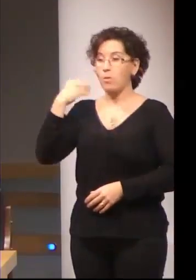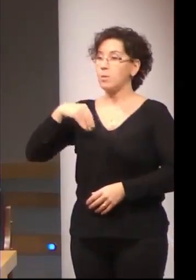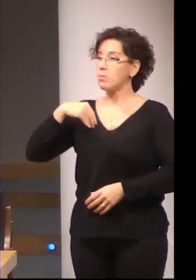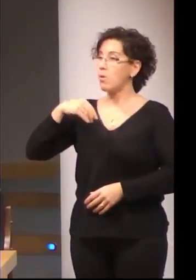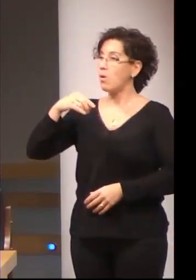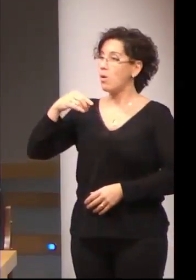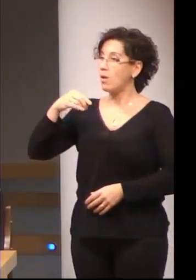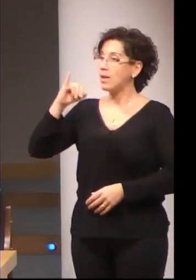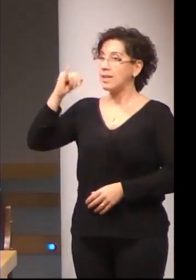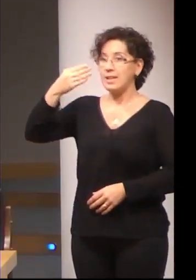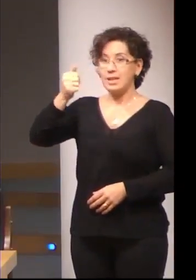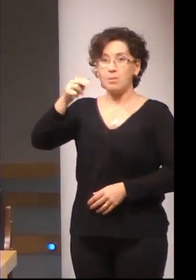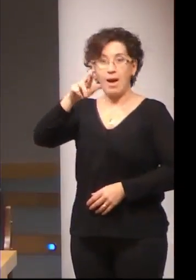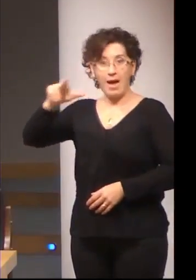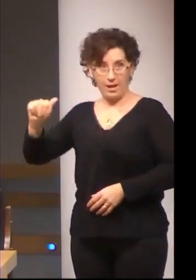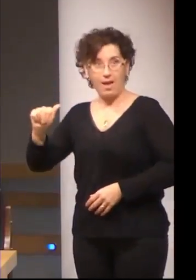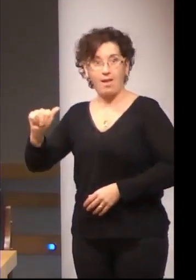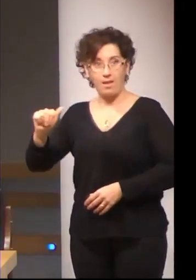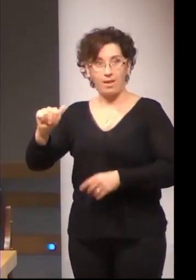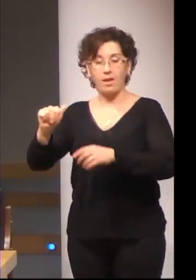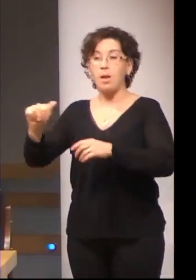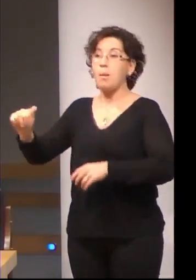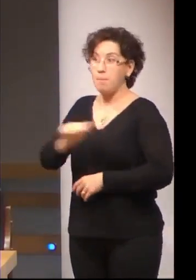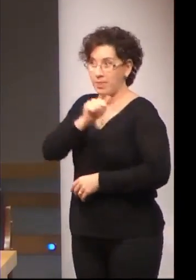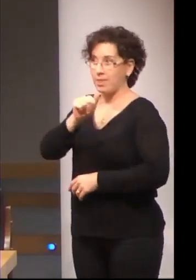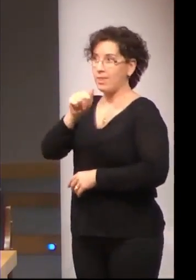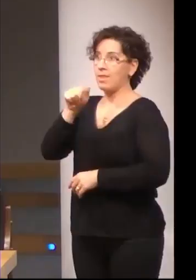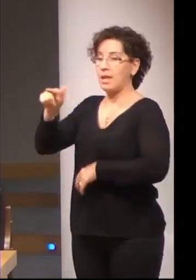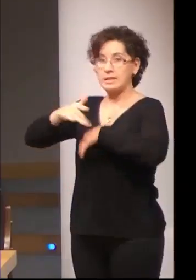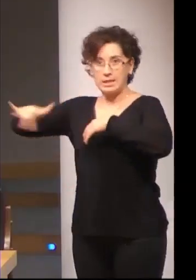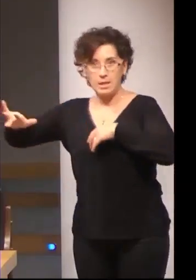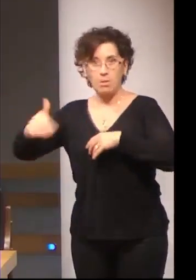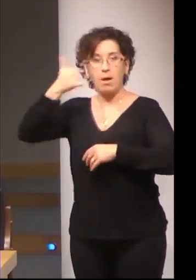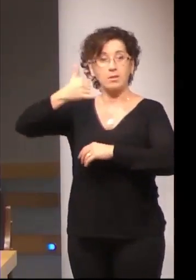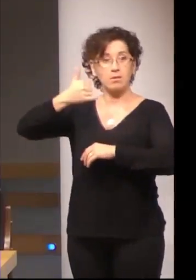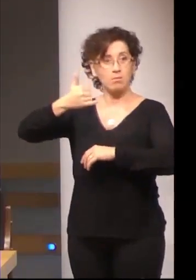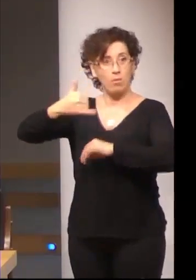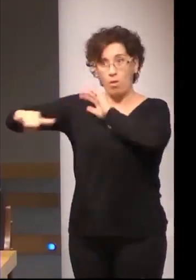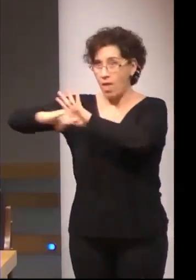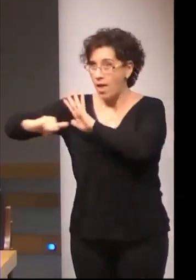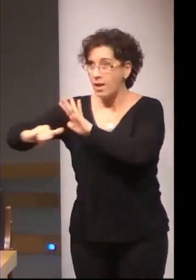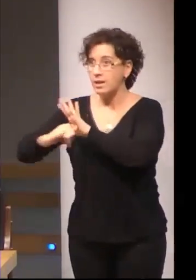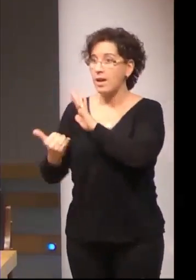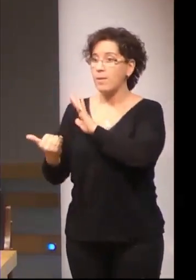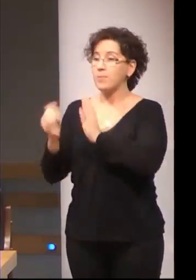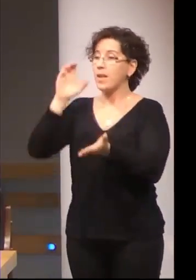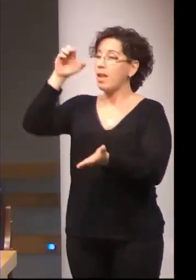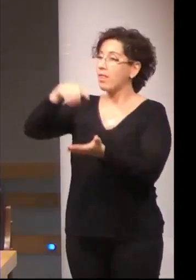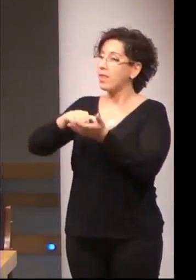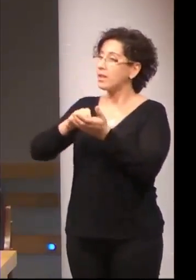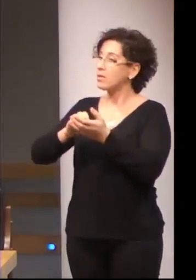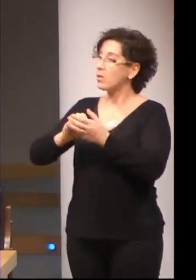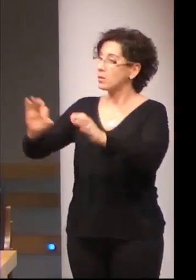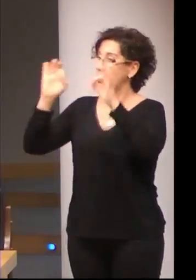y también jugamos con esa ventaja de su cercanía. El Centro Específico de Sordos en Mérita